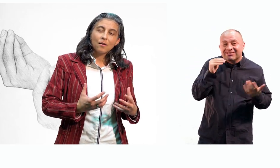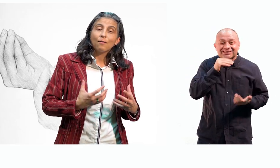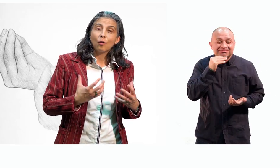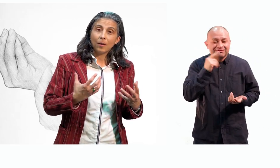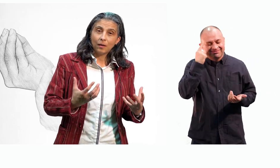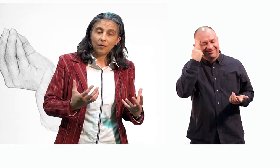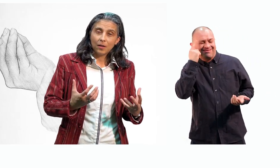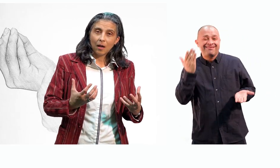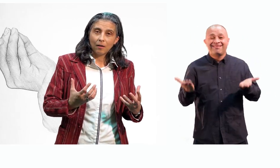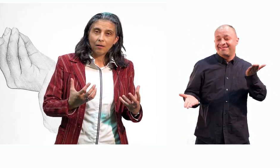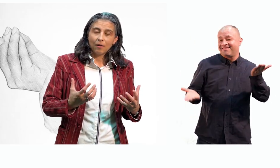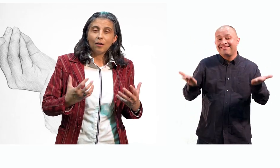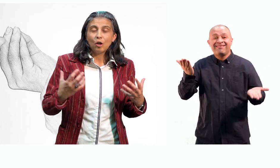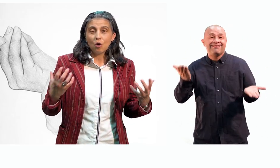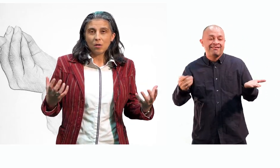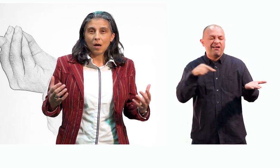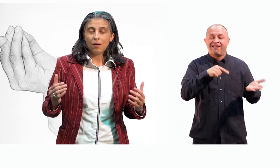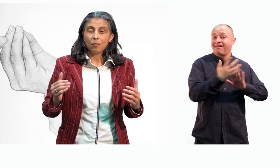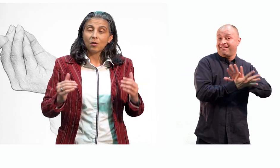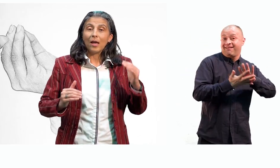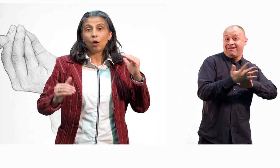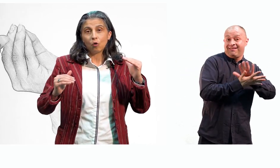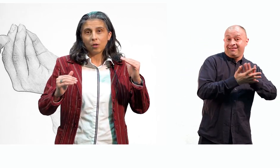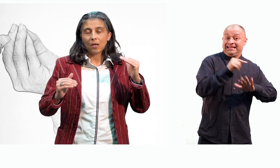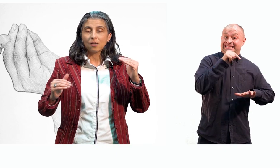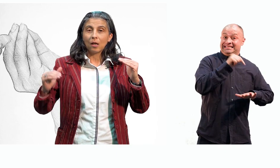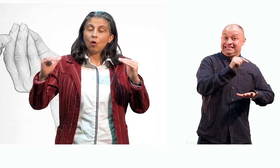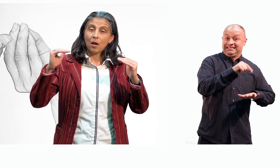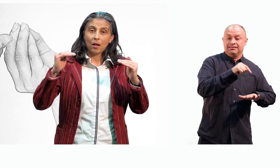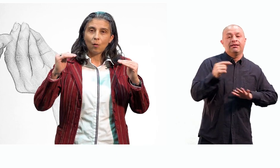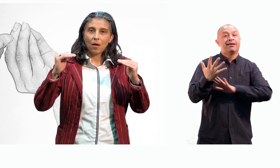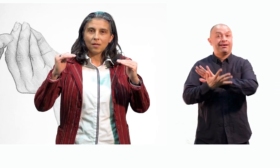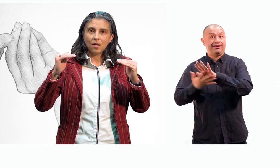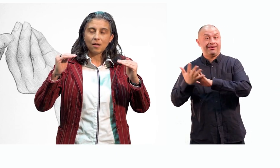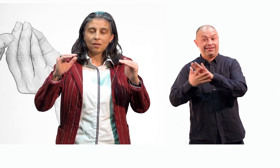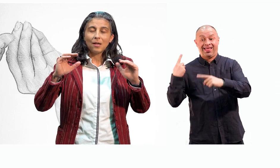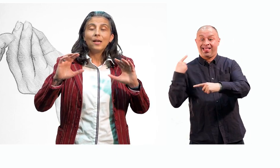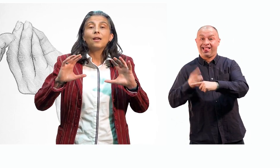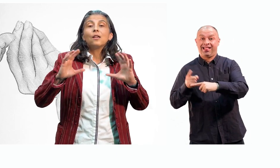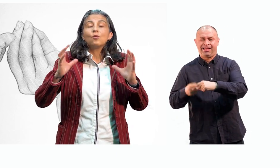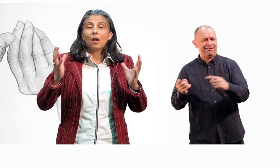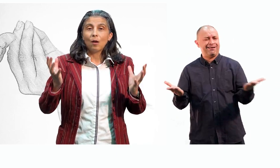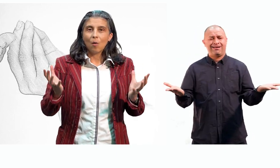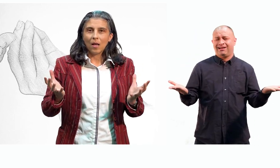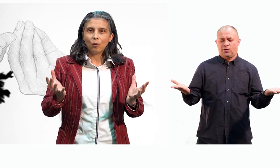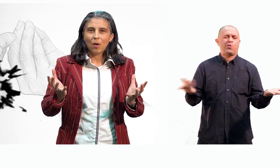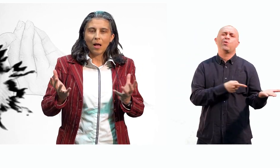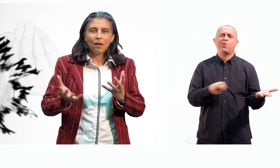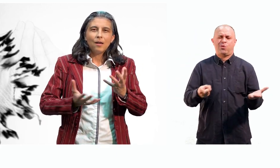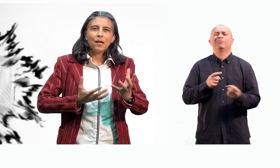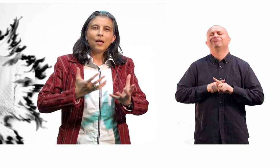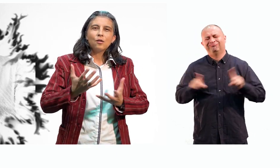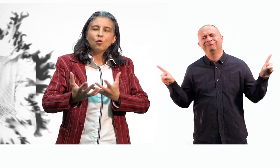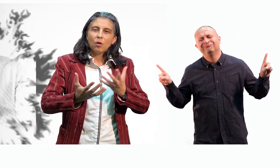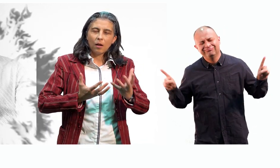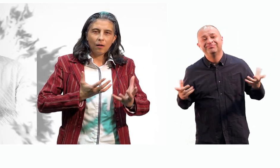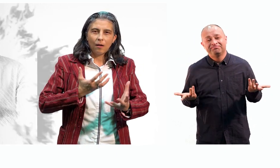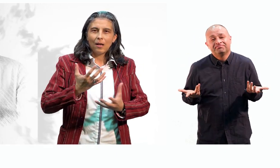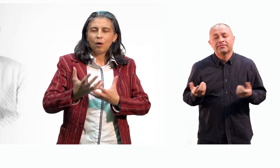de forma artificial. Y hoy sabemos, en contraste con la lengua de señas, que es una lengua natural que surge en la